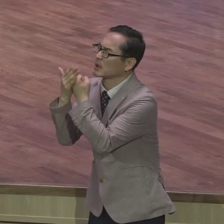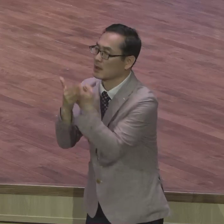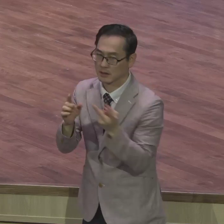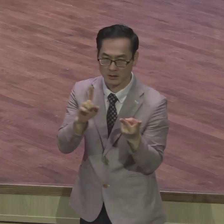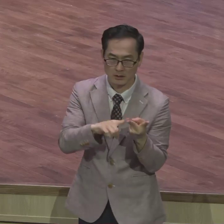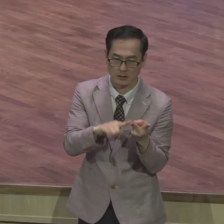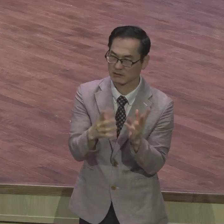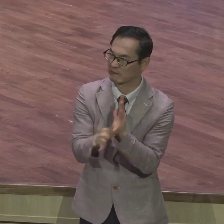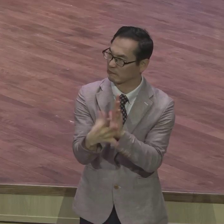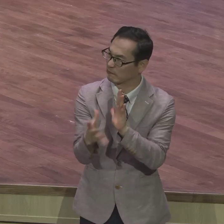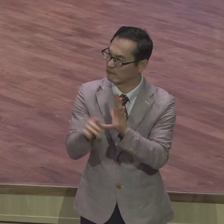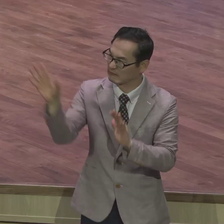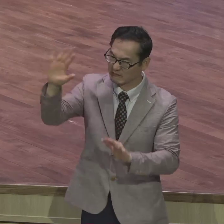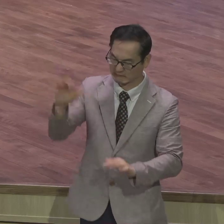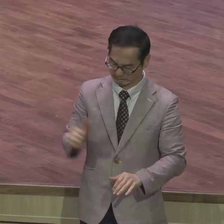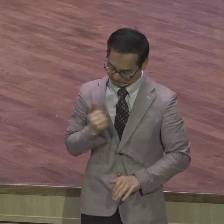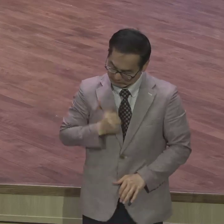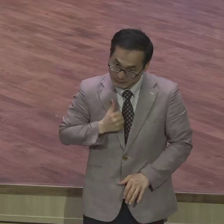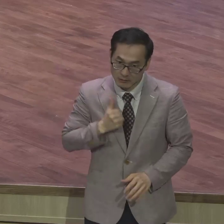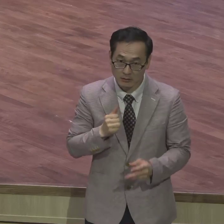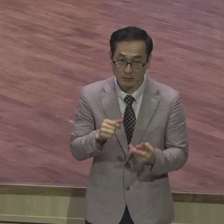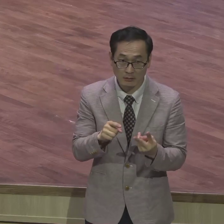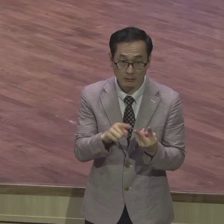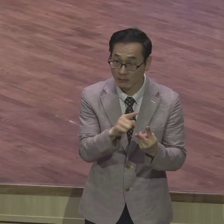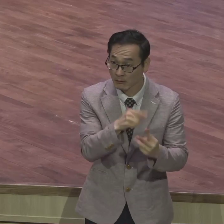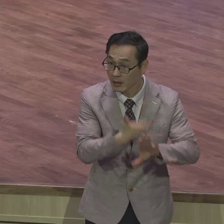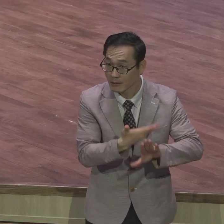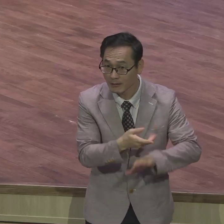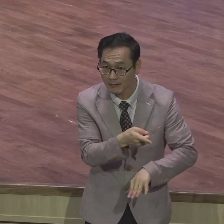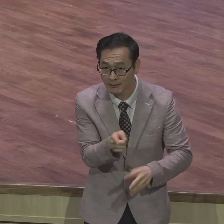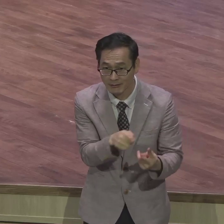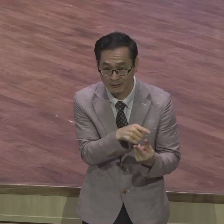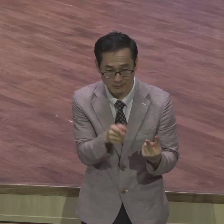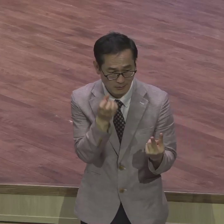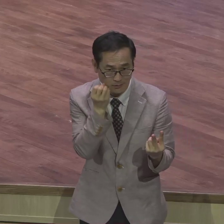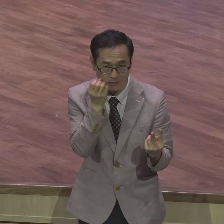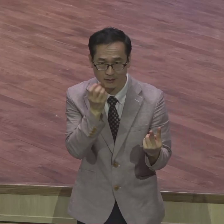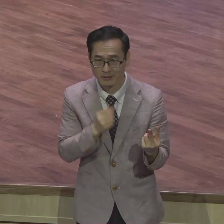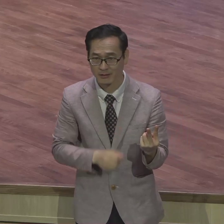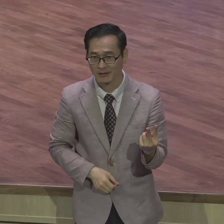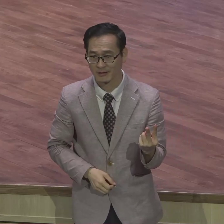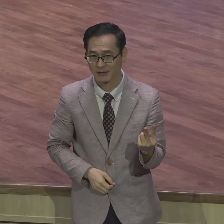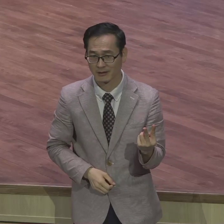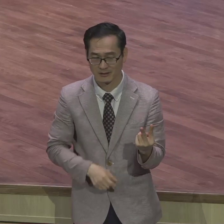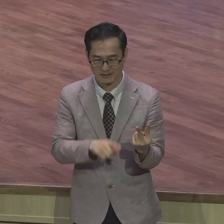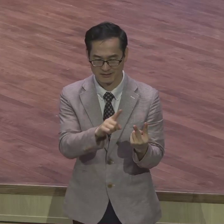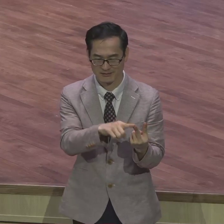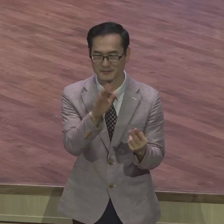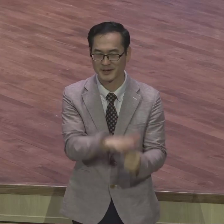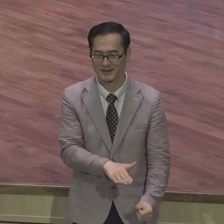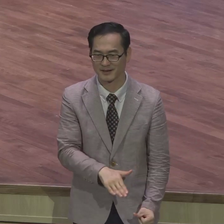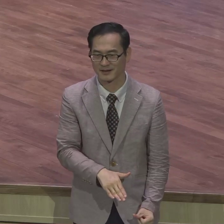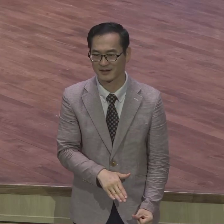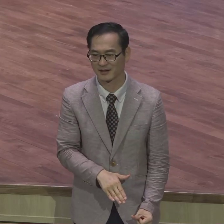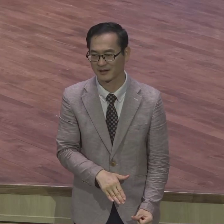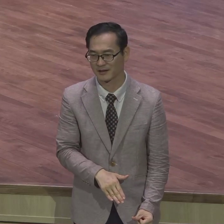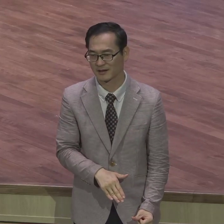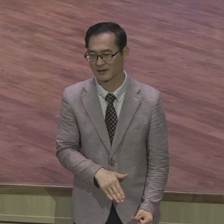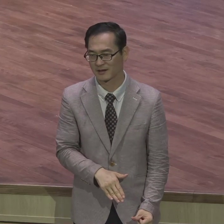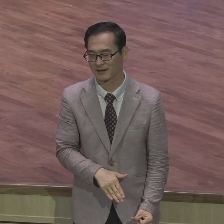오히려 분노가 생겨요 착한 받지 못한 사람 쉽게 말하면